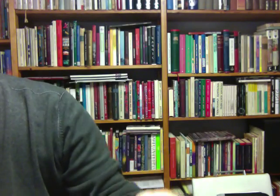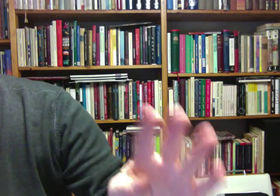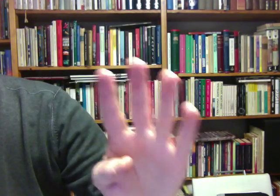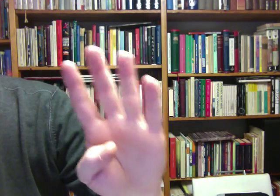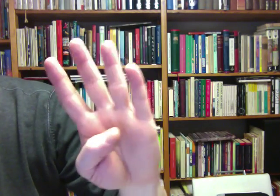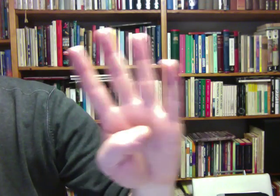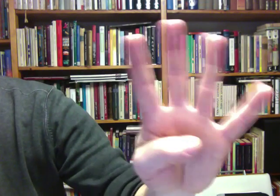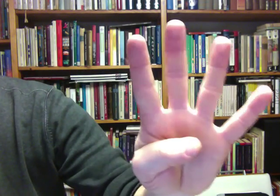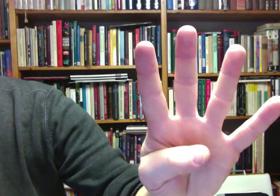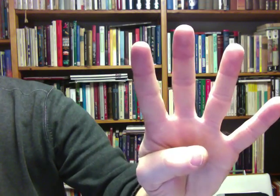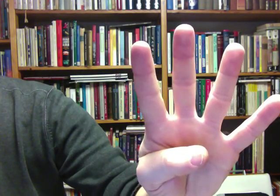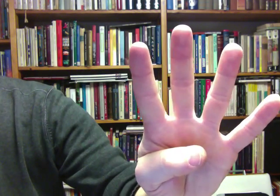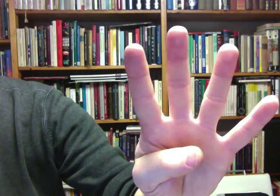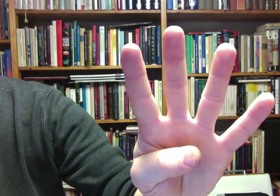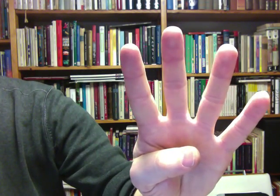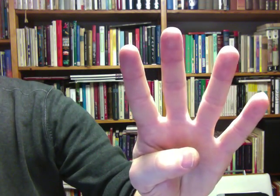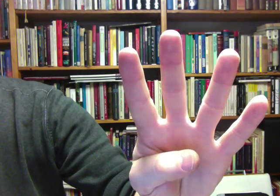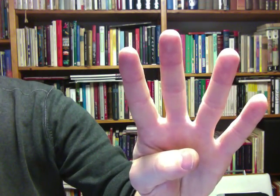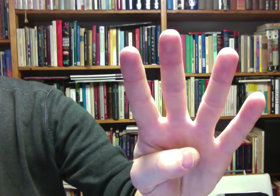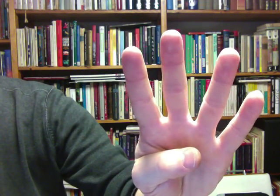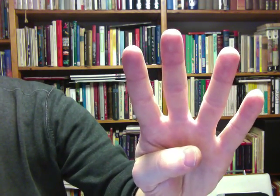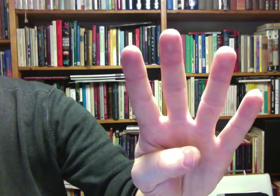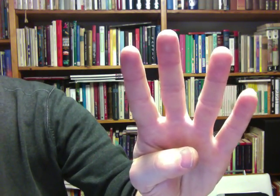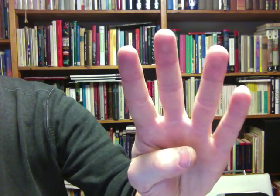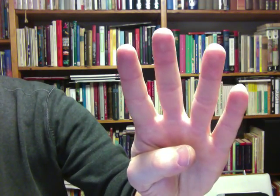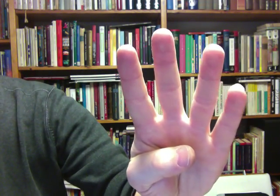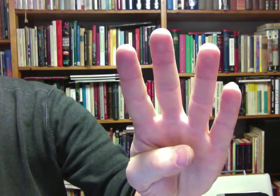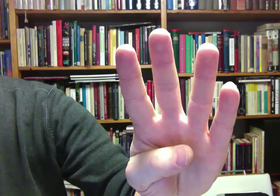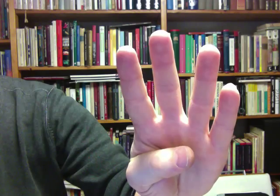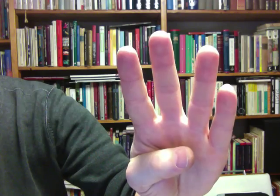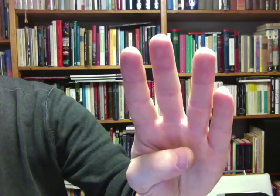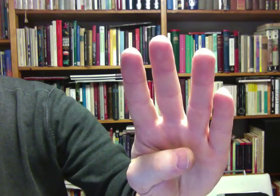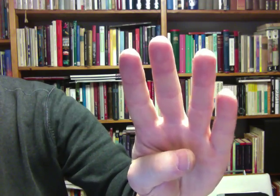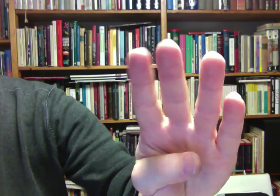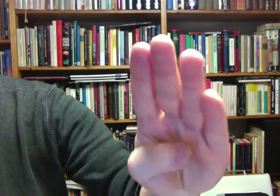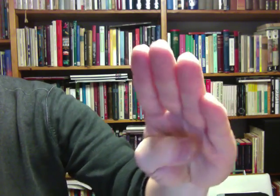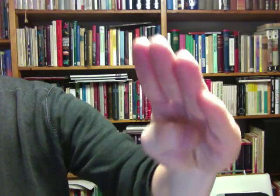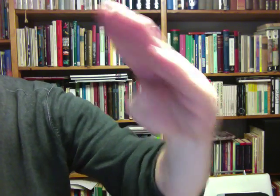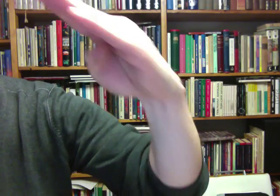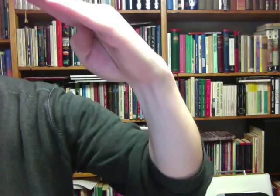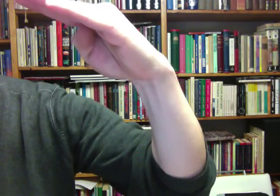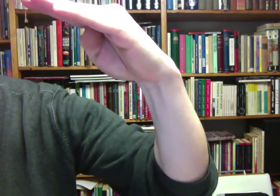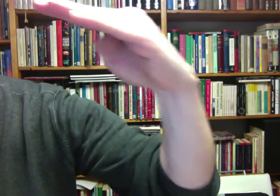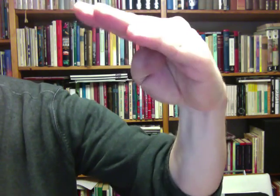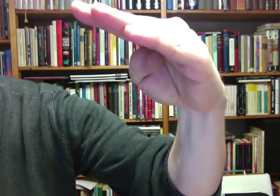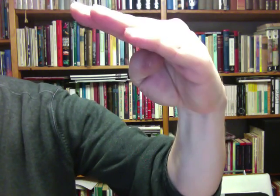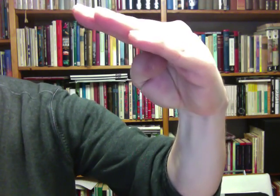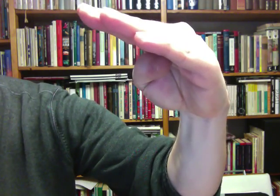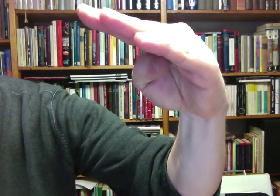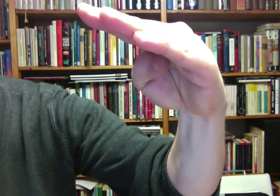Neljä. Kunnioita isäsi ja äitiäsi. Yes, sir.